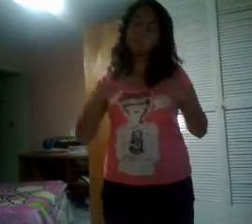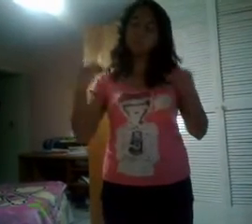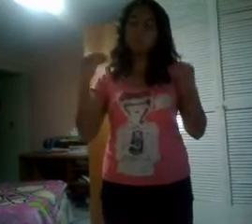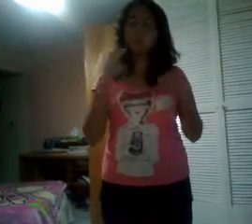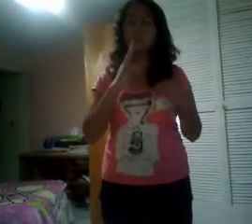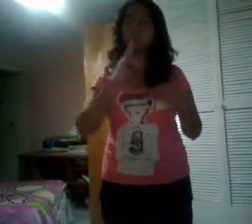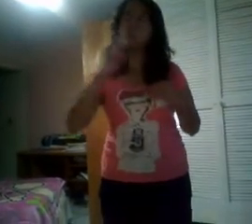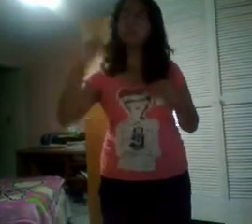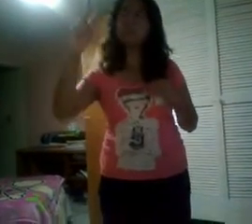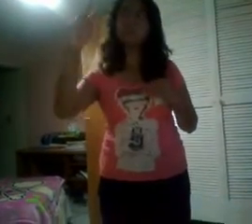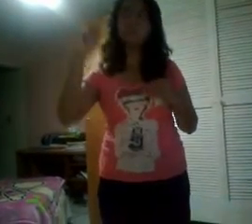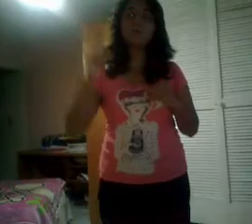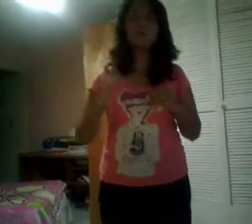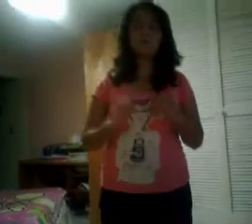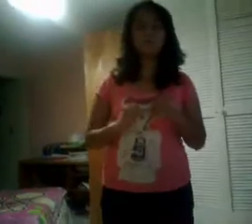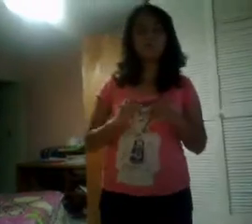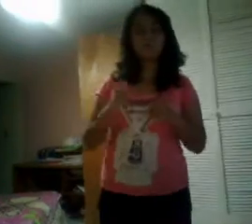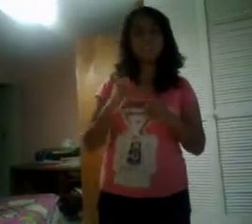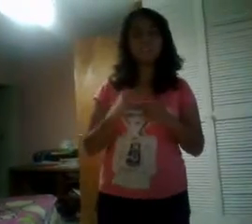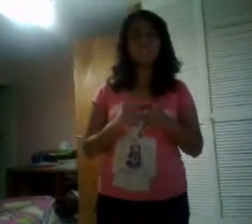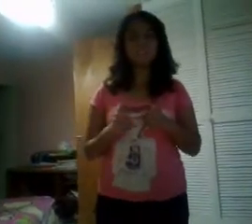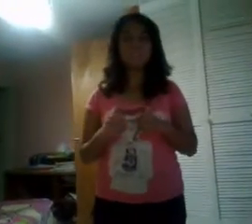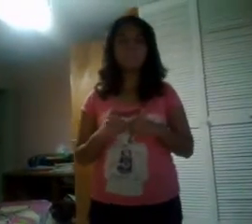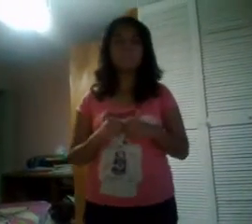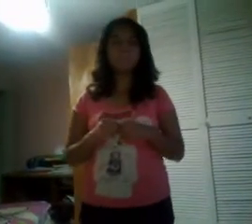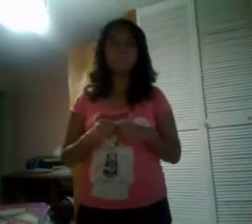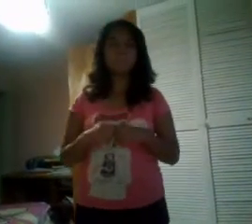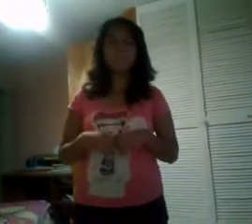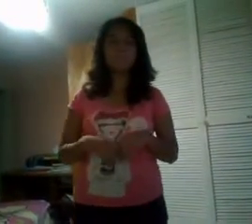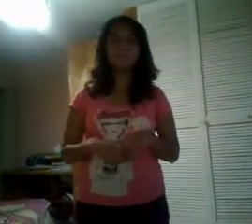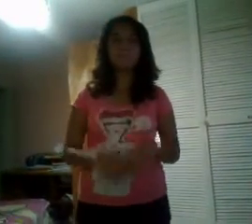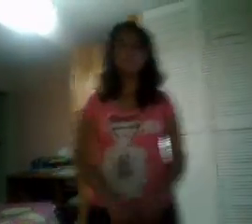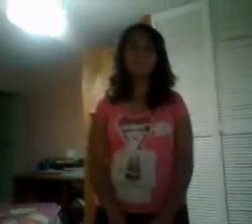canten los